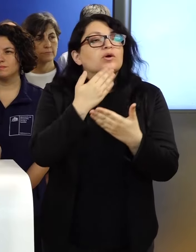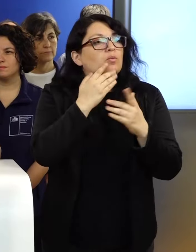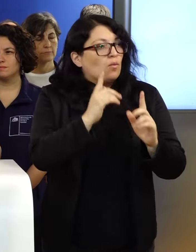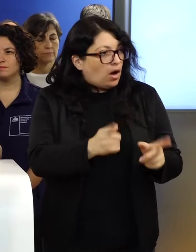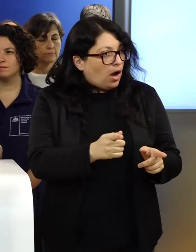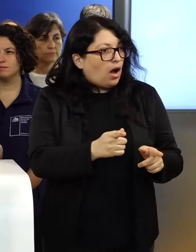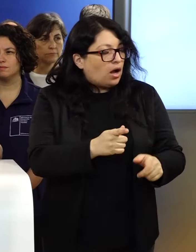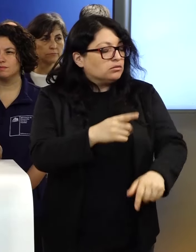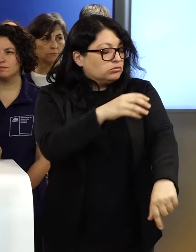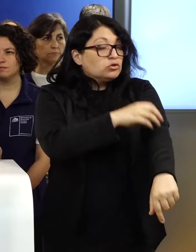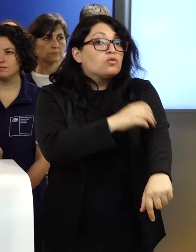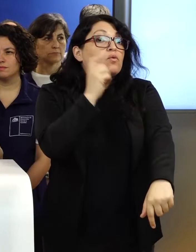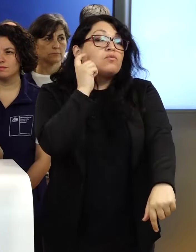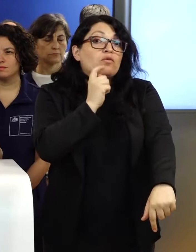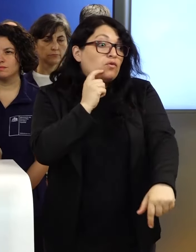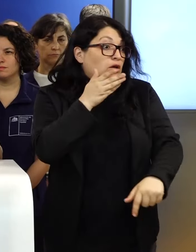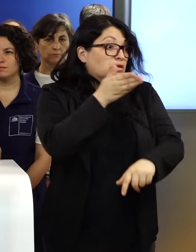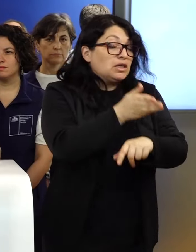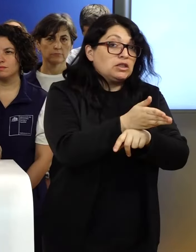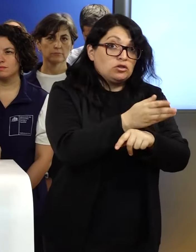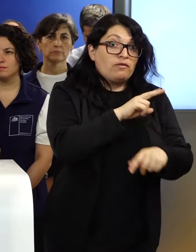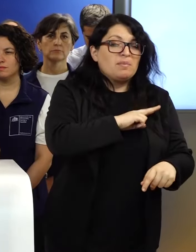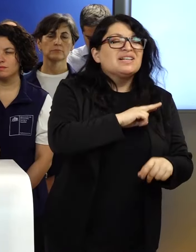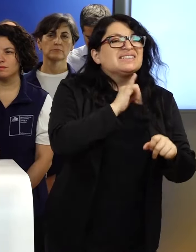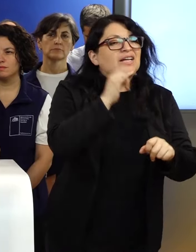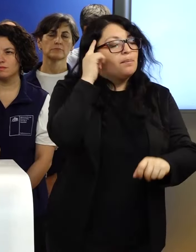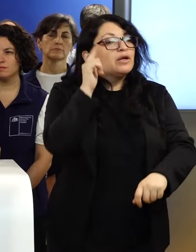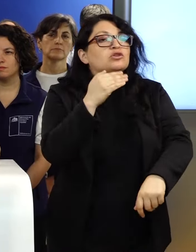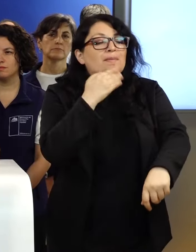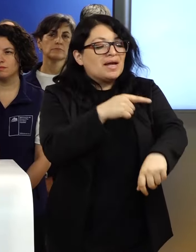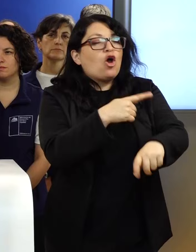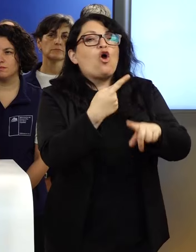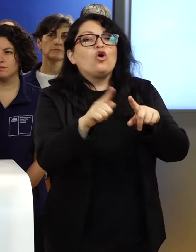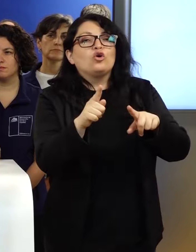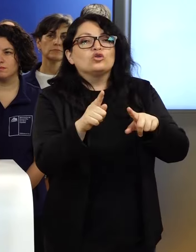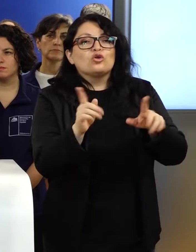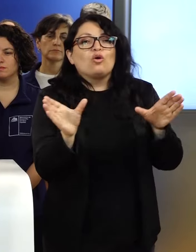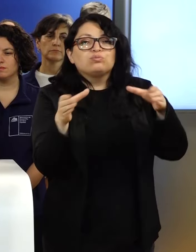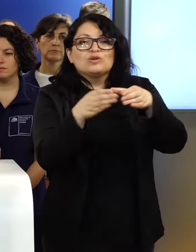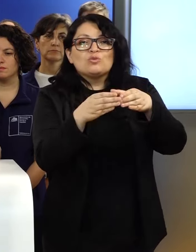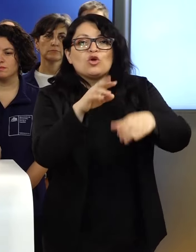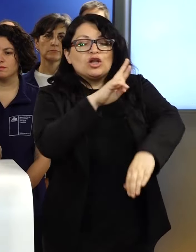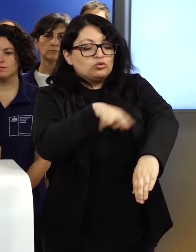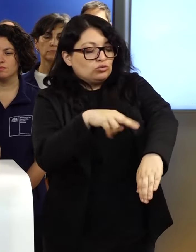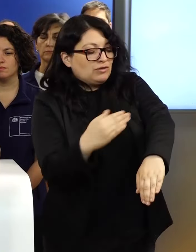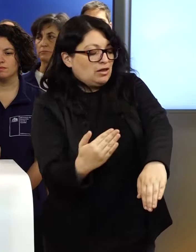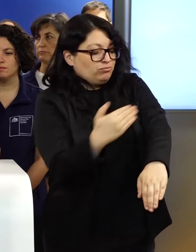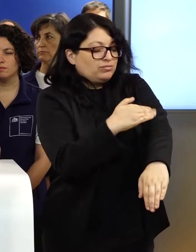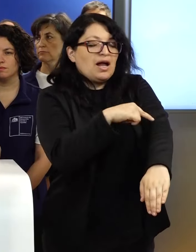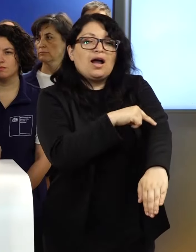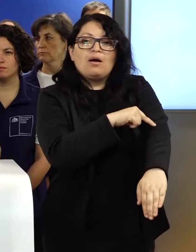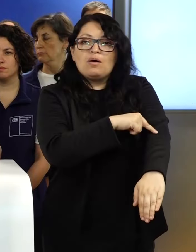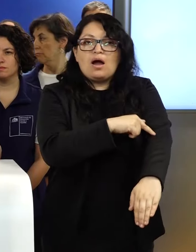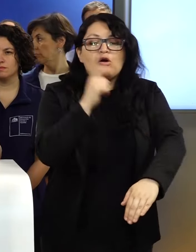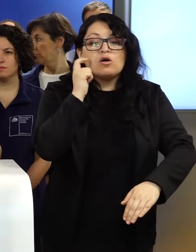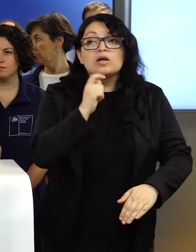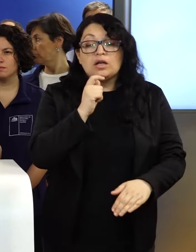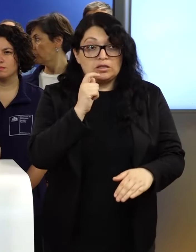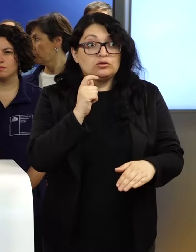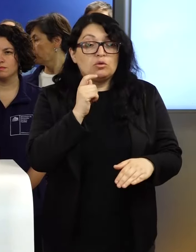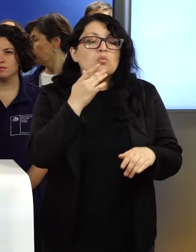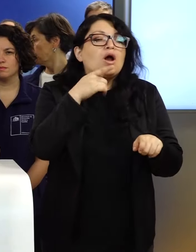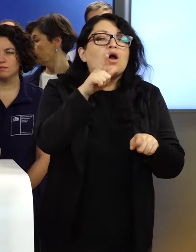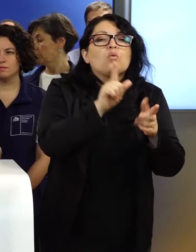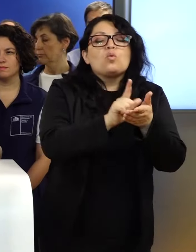recursos desde O'Higgins a Valparaíso, pero desde el sur han sido reforzados con equipos que hemos ido trasladando desde las zonas que están en condiciones